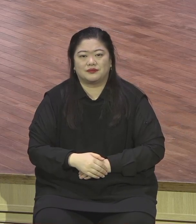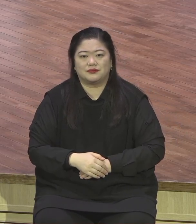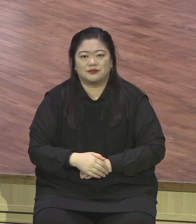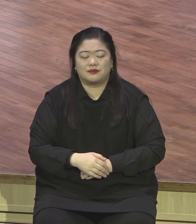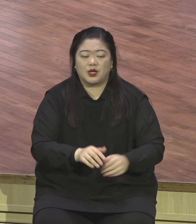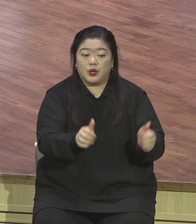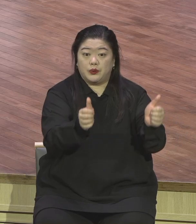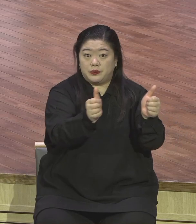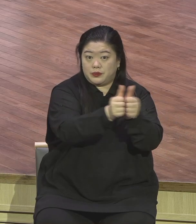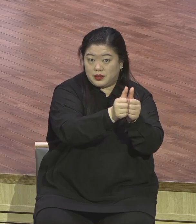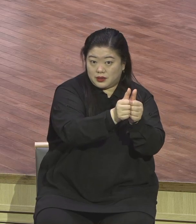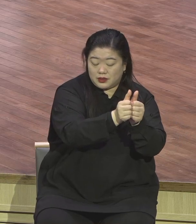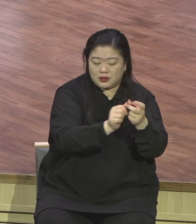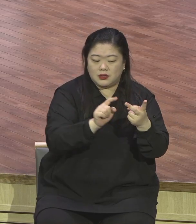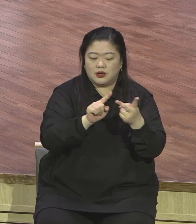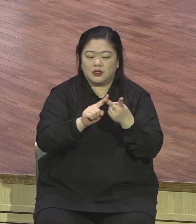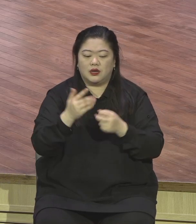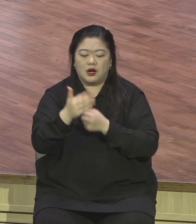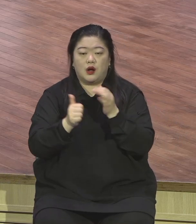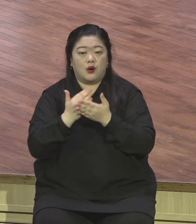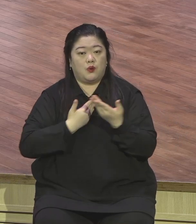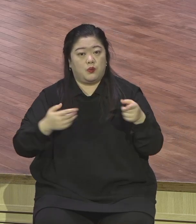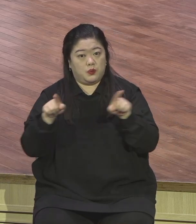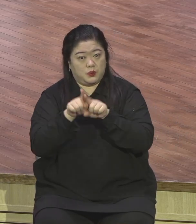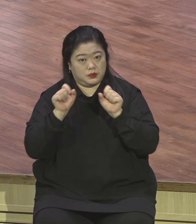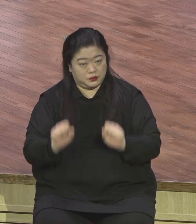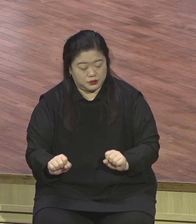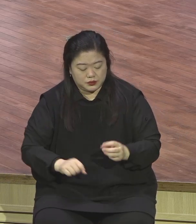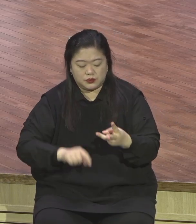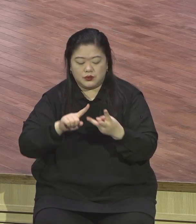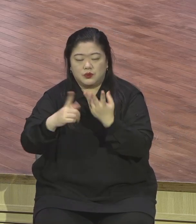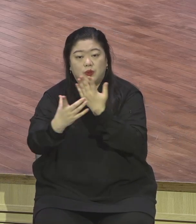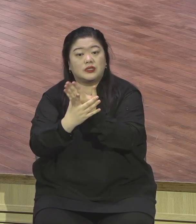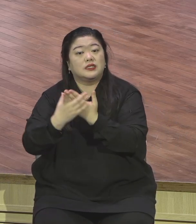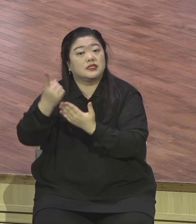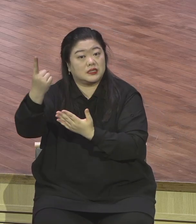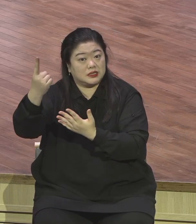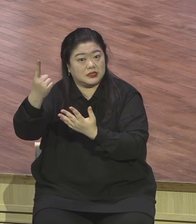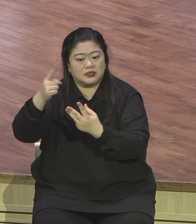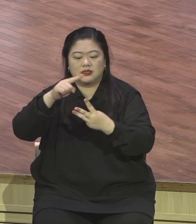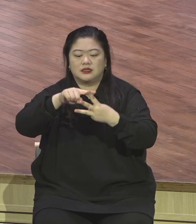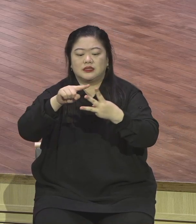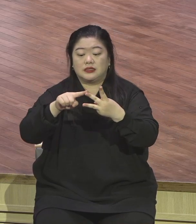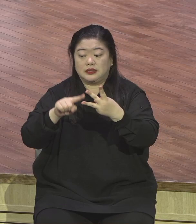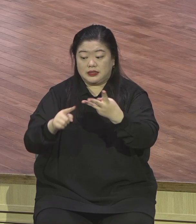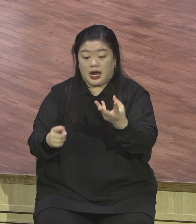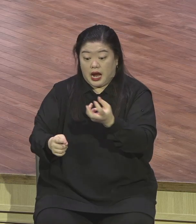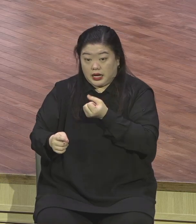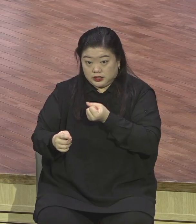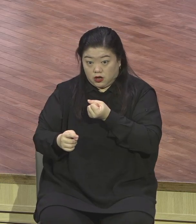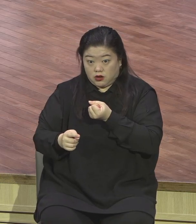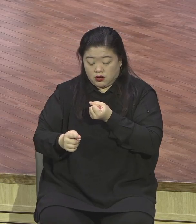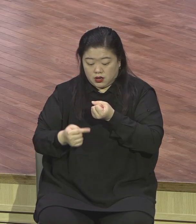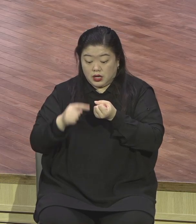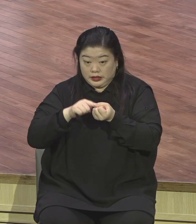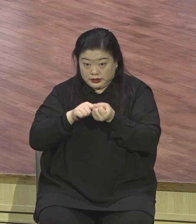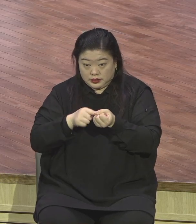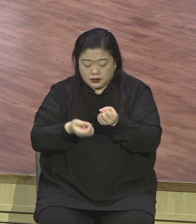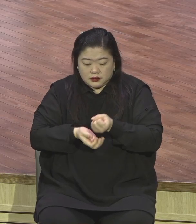이마누웰 입니다. 그렇게 되게 되죠. 가는 곳곳마다 그걸 화평케 하는 자라 피스메이커라 가정천국